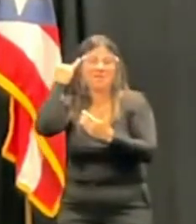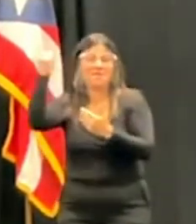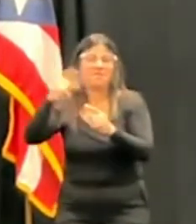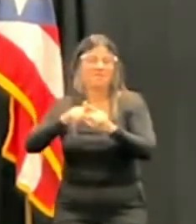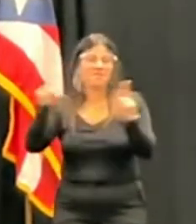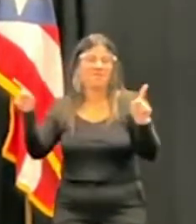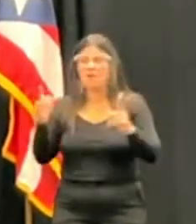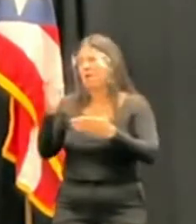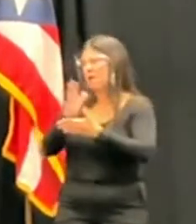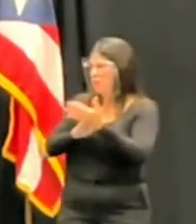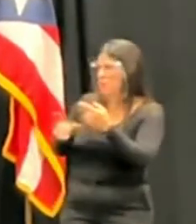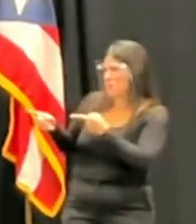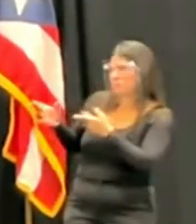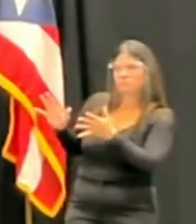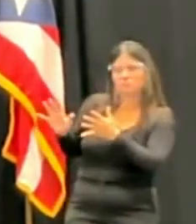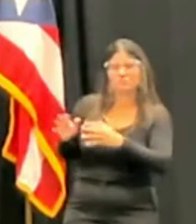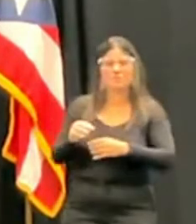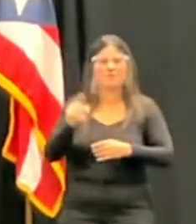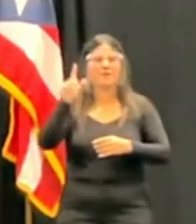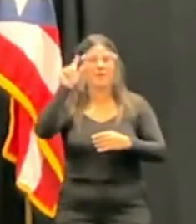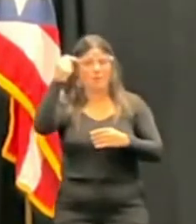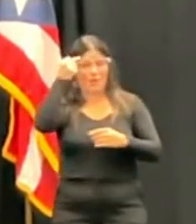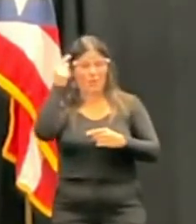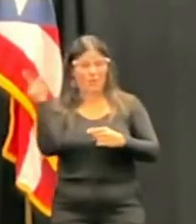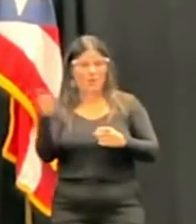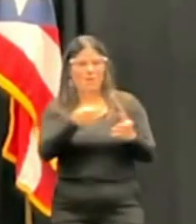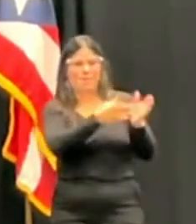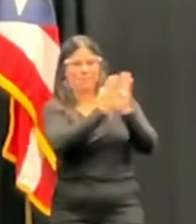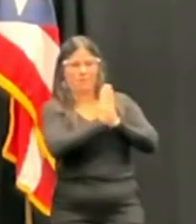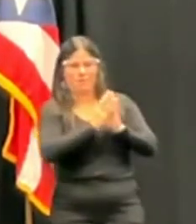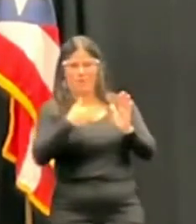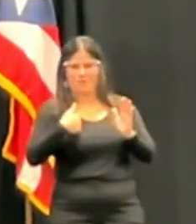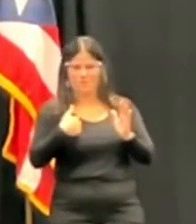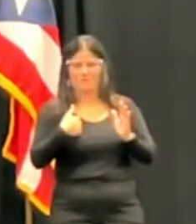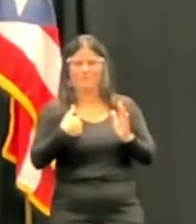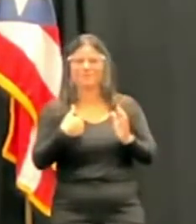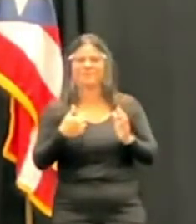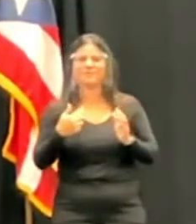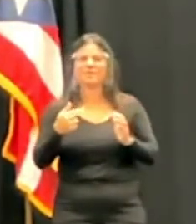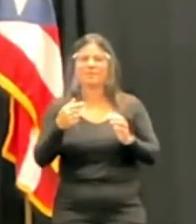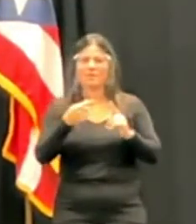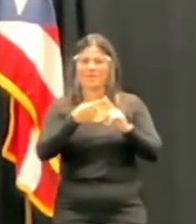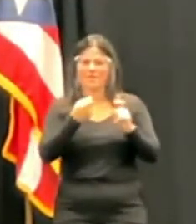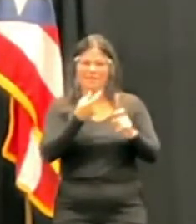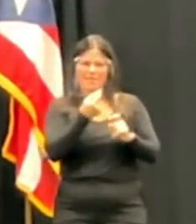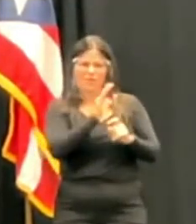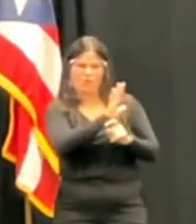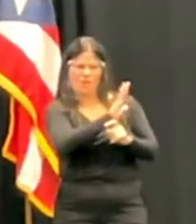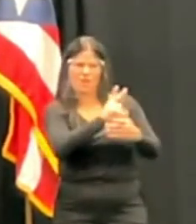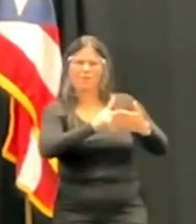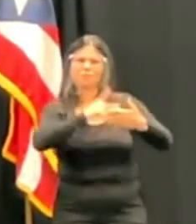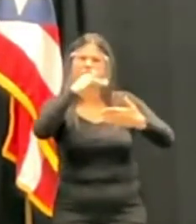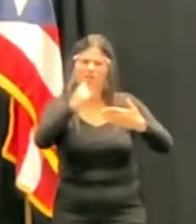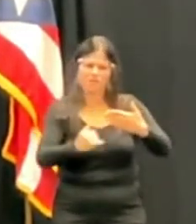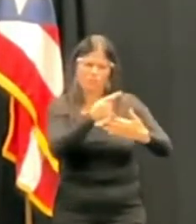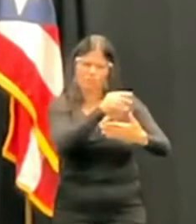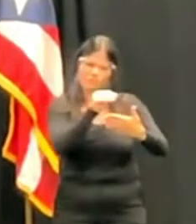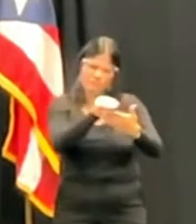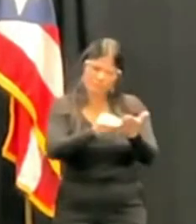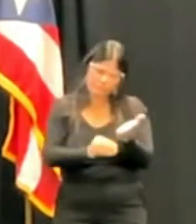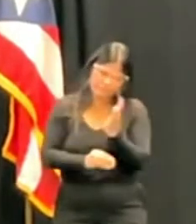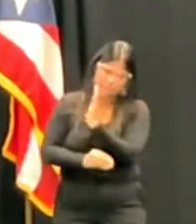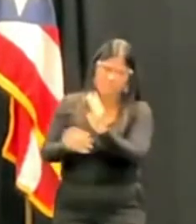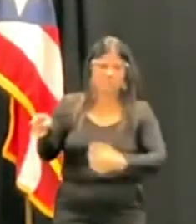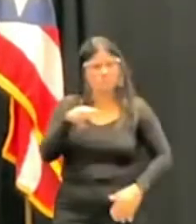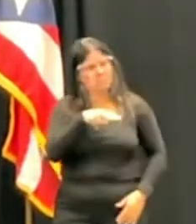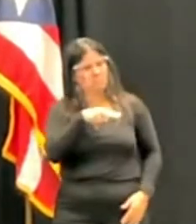La gobernadora me ha pedido que, de su proyecto, del fondo que se